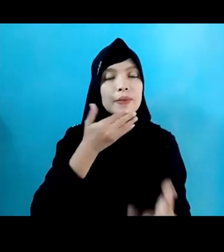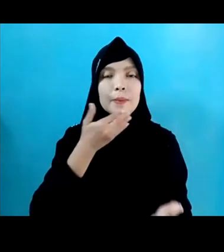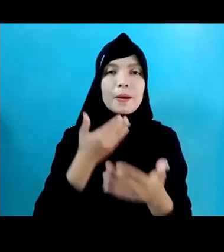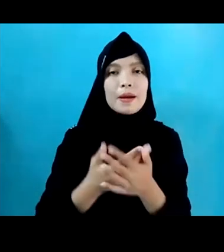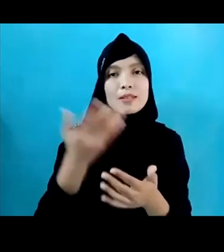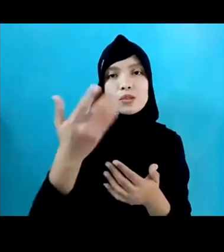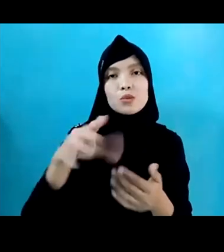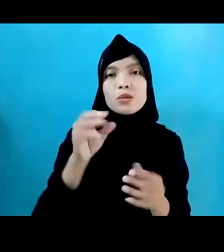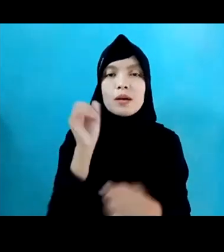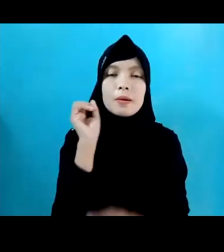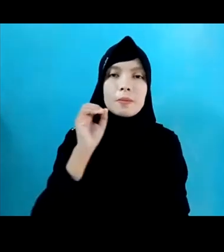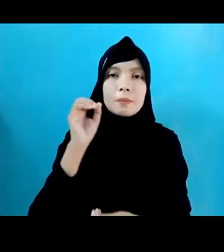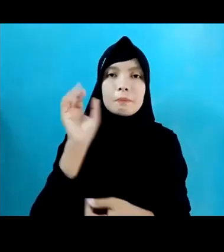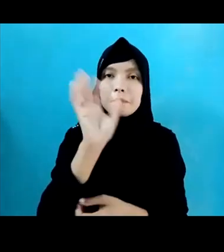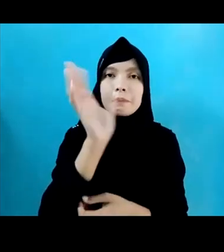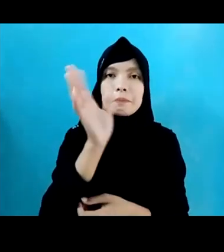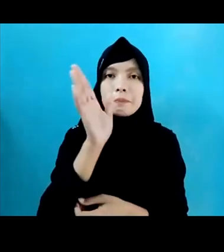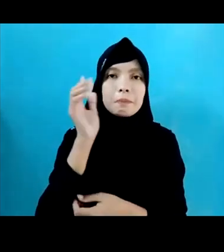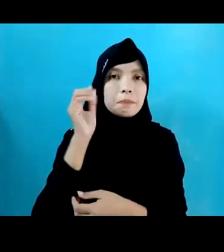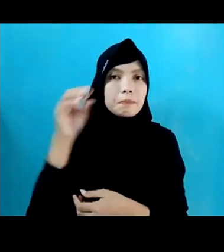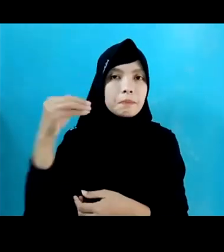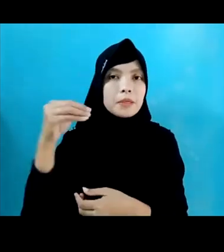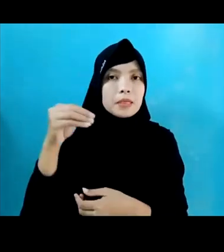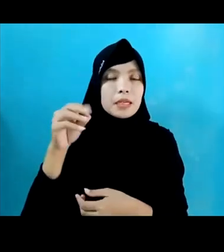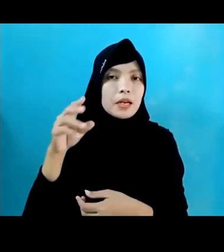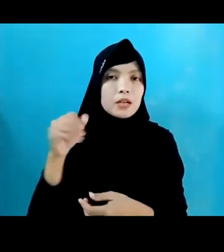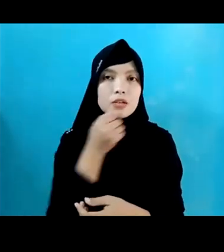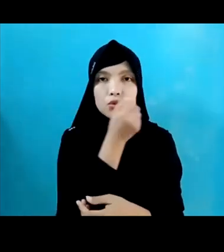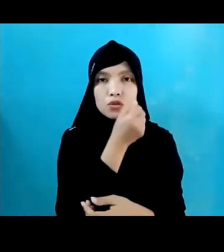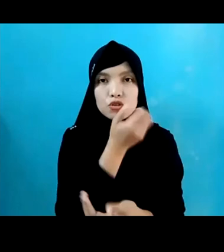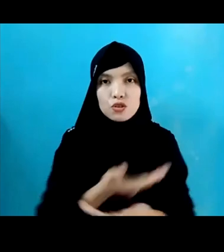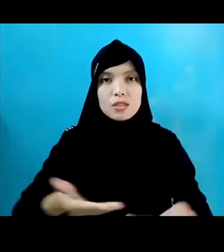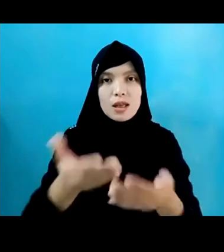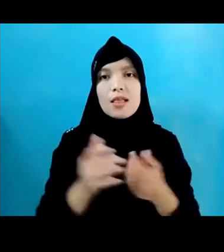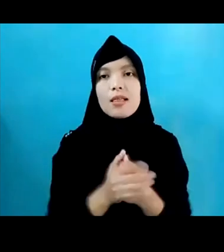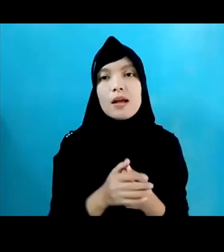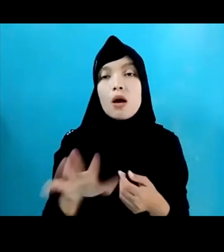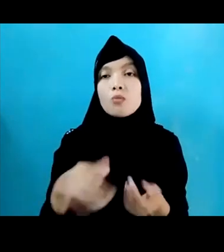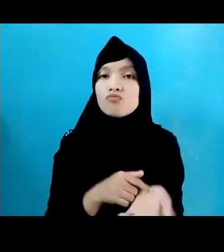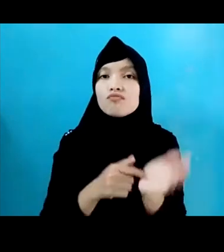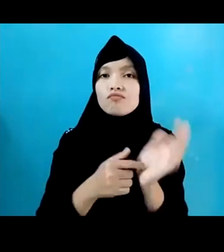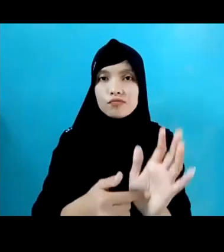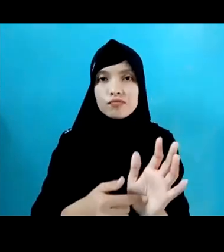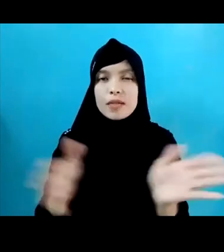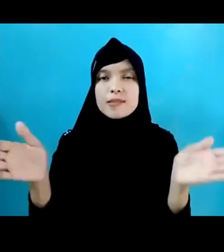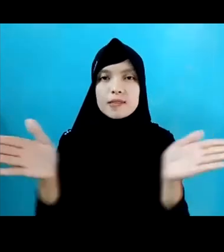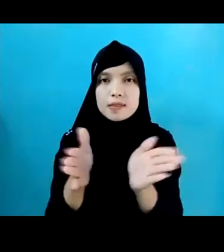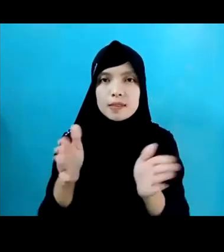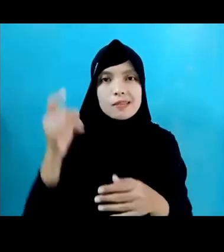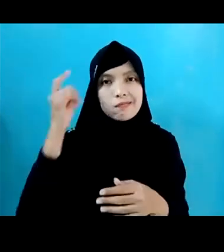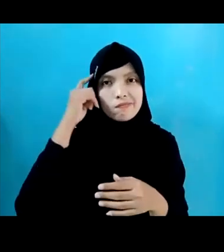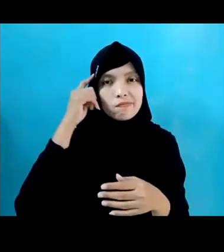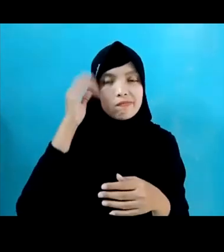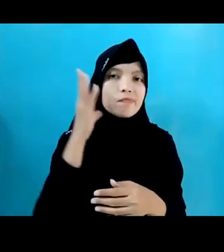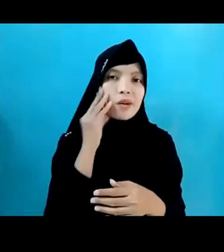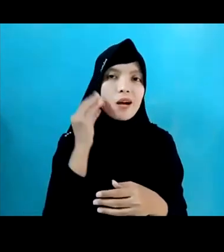Kementerian Sosial. Ijinkan saya untuk menampilkan secara singkat ya, pokok-pokok pikiran, pengalaman